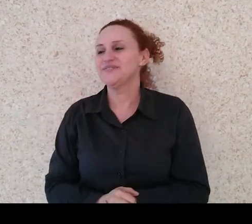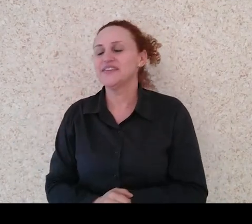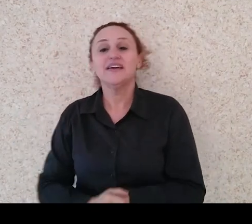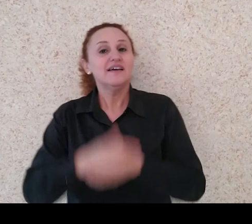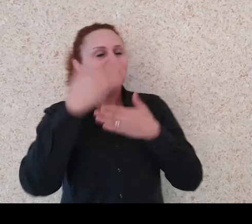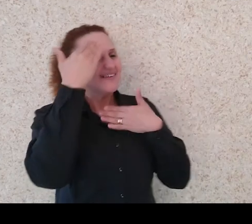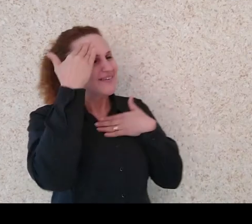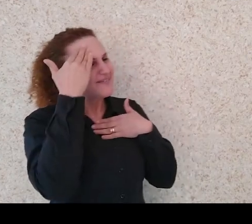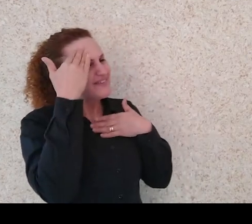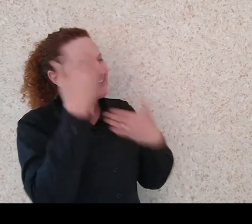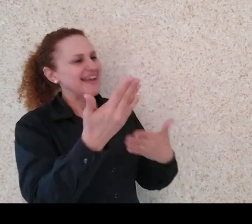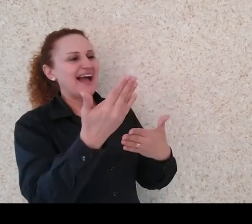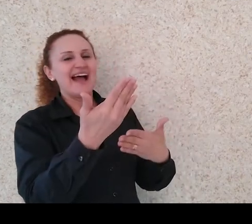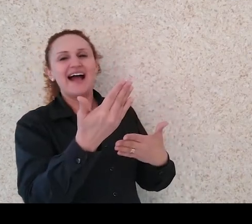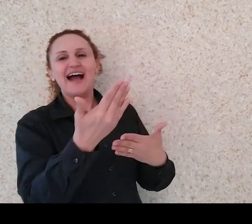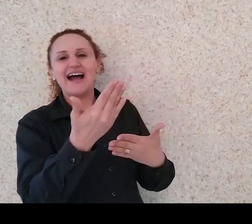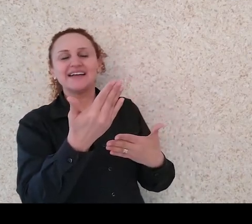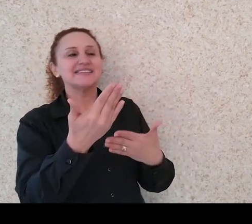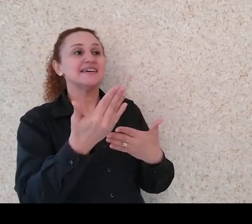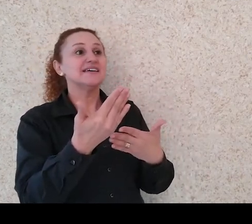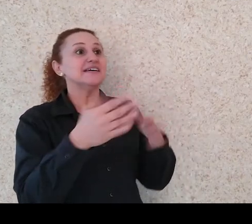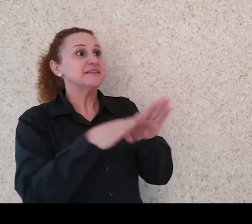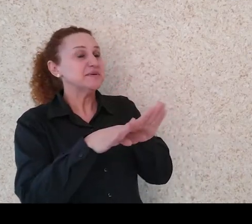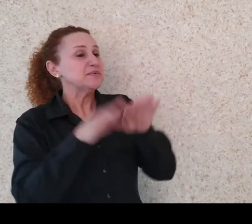convite e por divulgar o trabalho do CAS também.